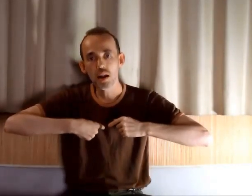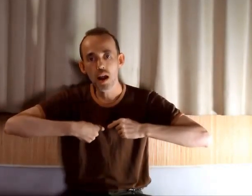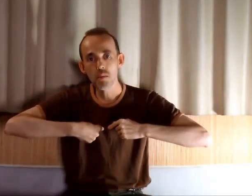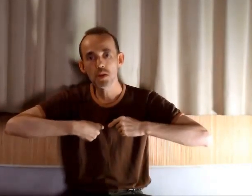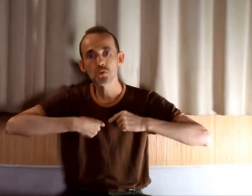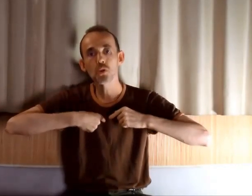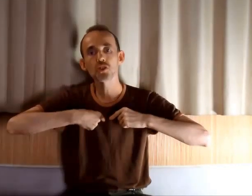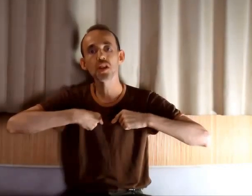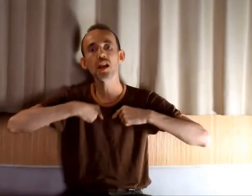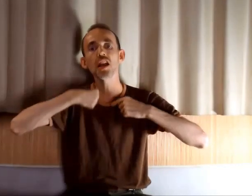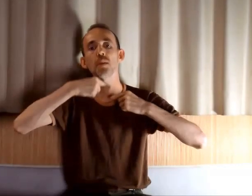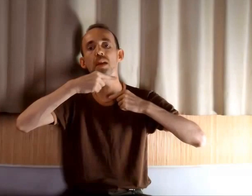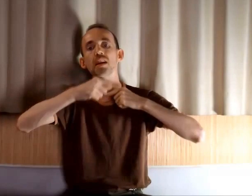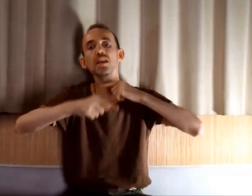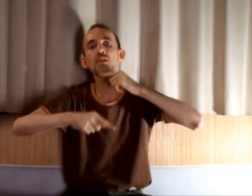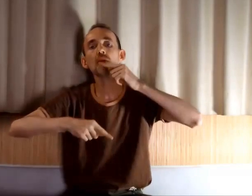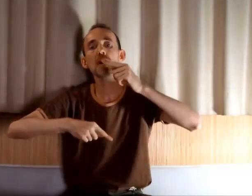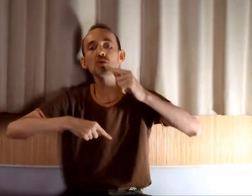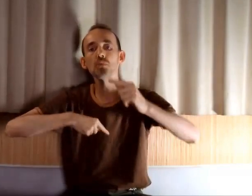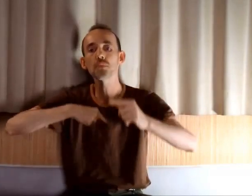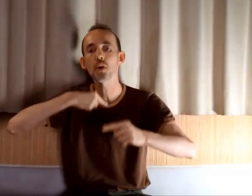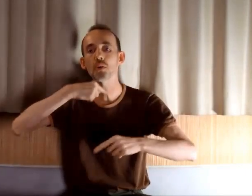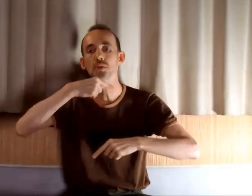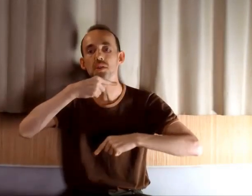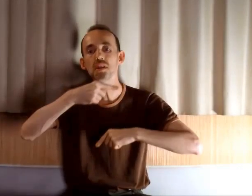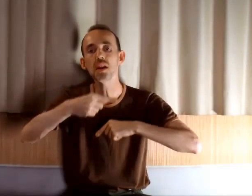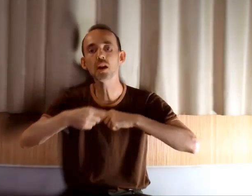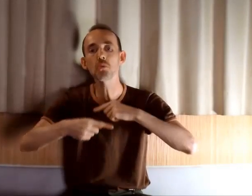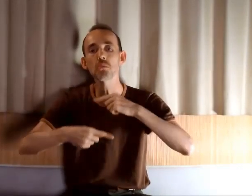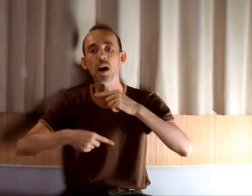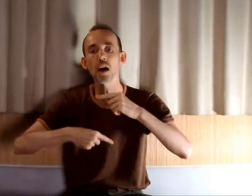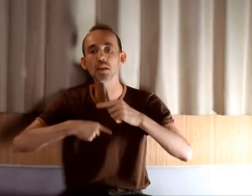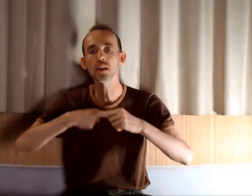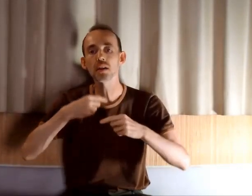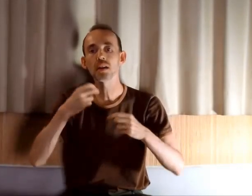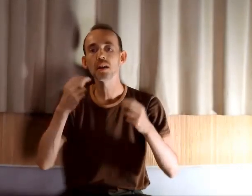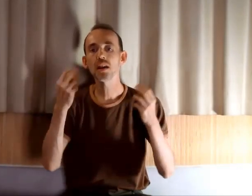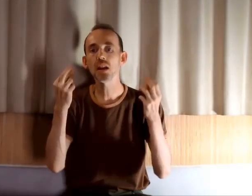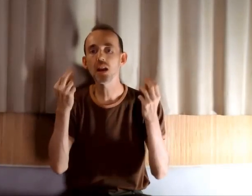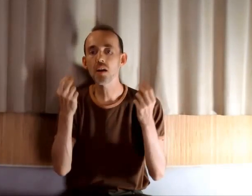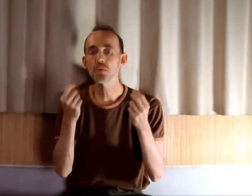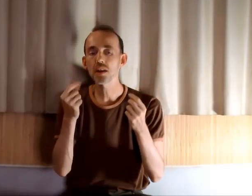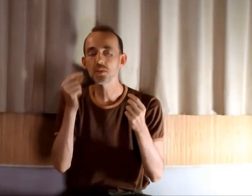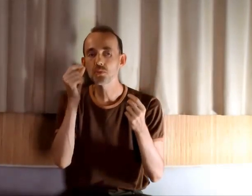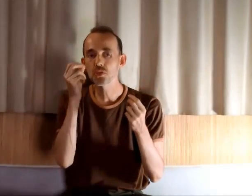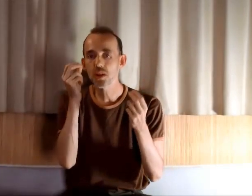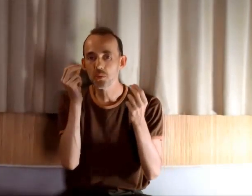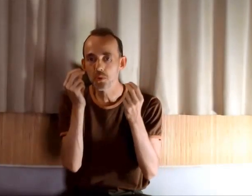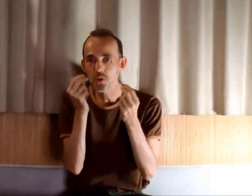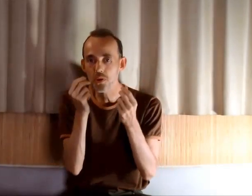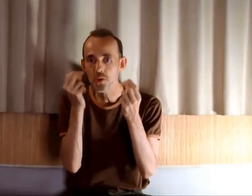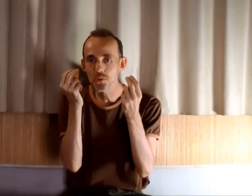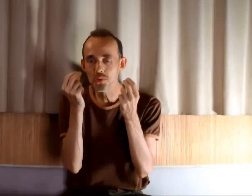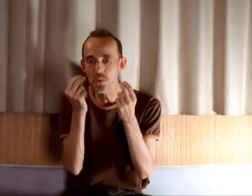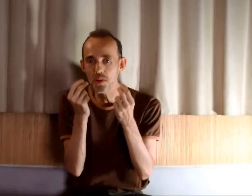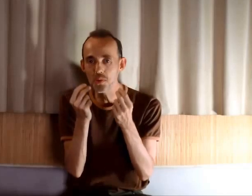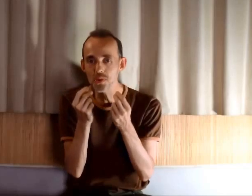la blessure originelle, et la mécanique de la souffrance qui l'accompagne. Et là, vous allez toucher au cœur du noyau